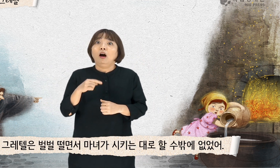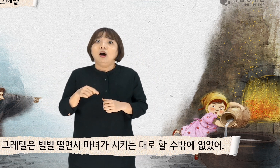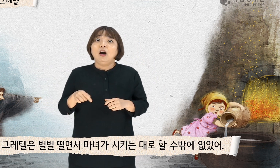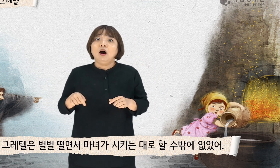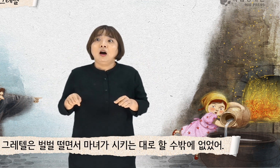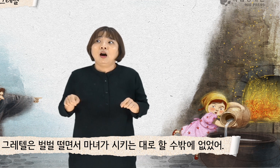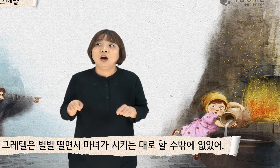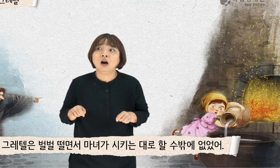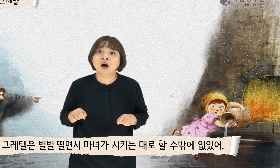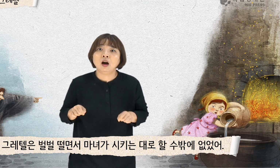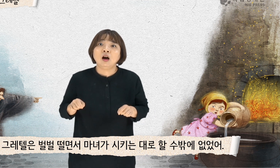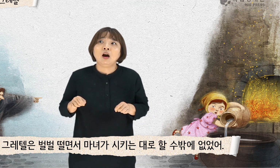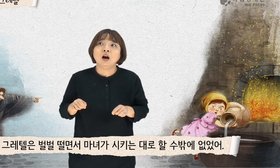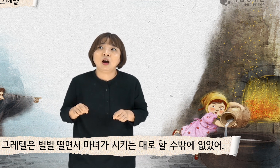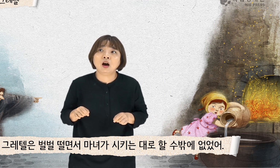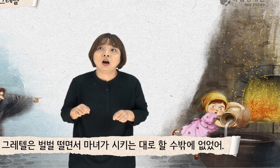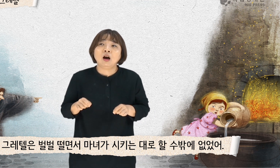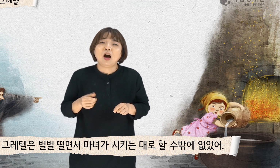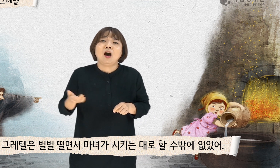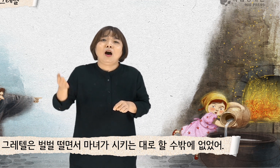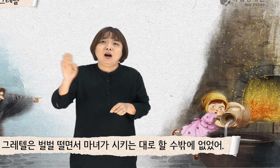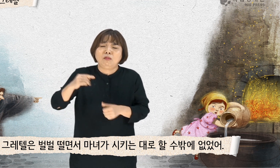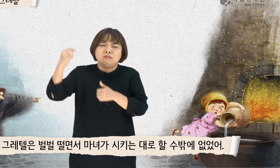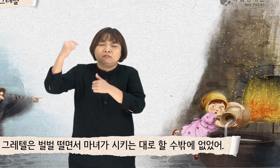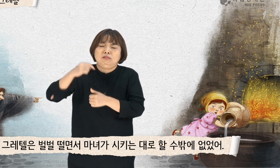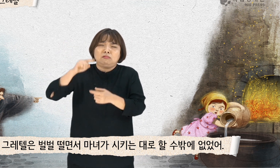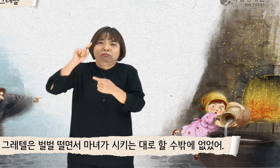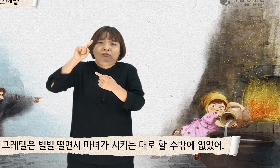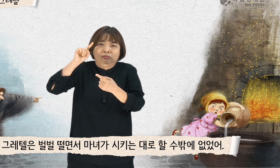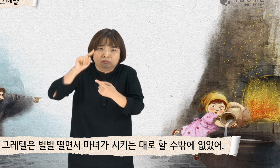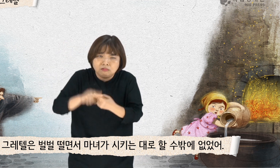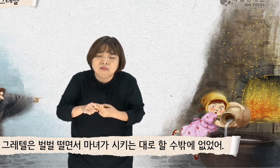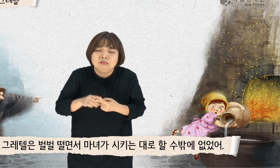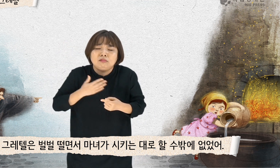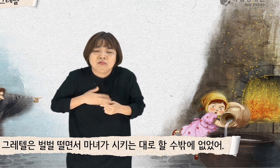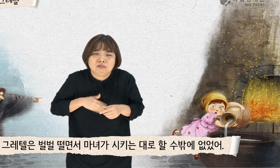그레텔은 벌벌 떨면서 마녀가 시키는 대로 할 수밖에 없었어.